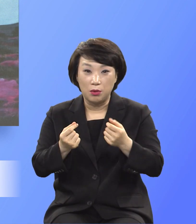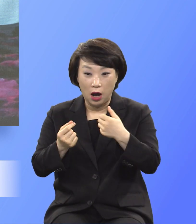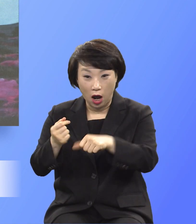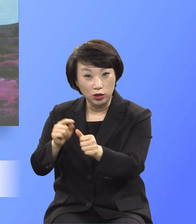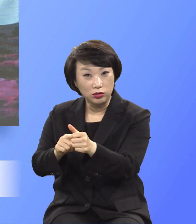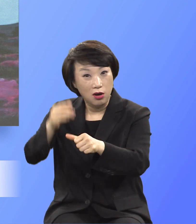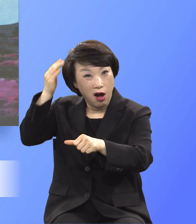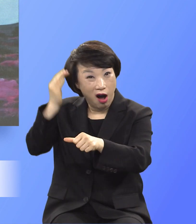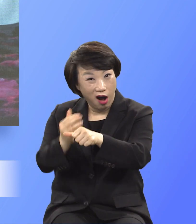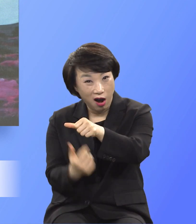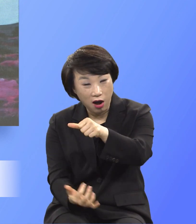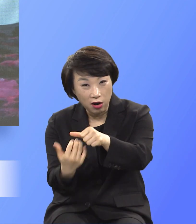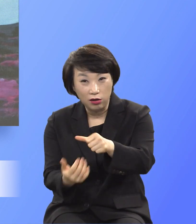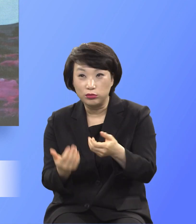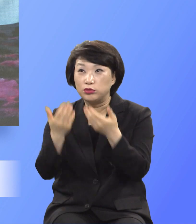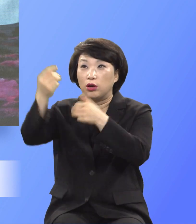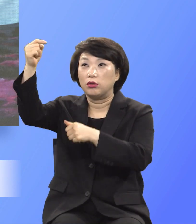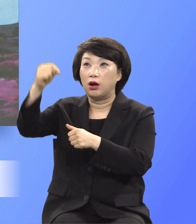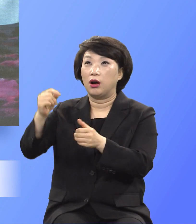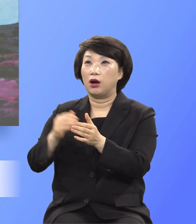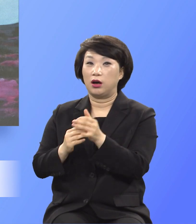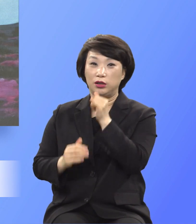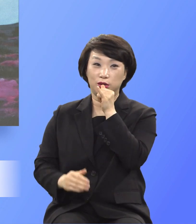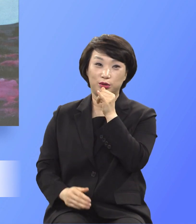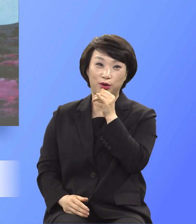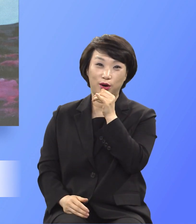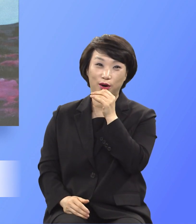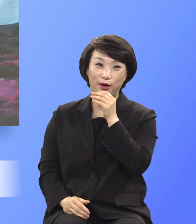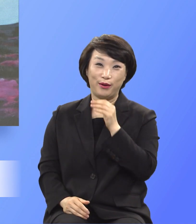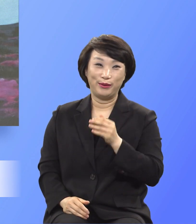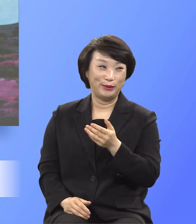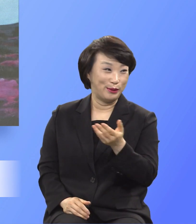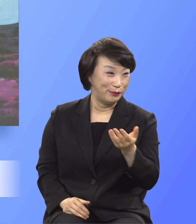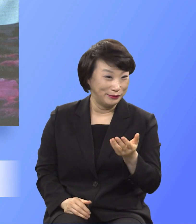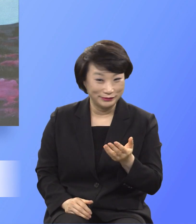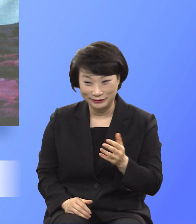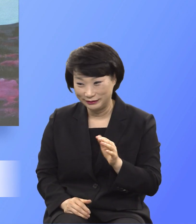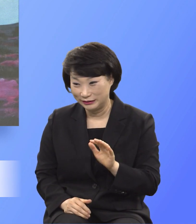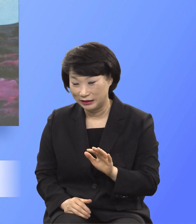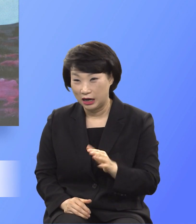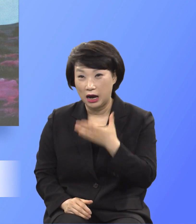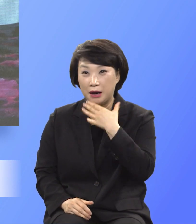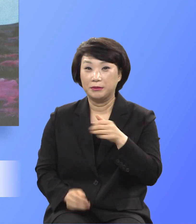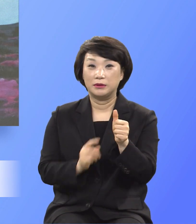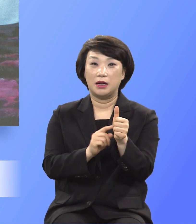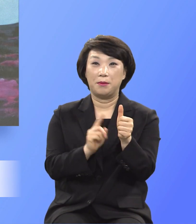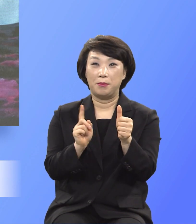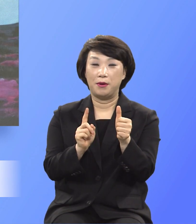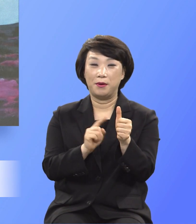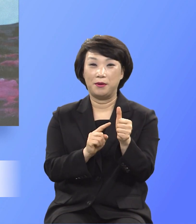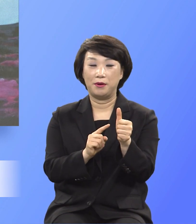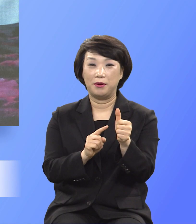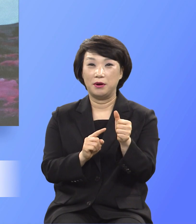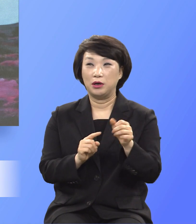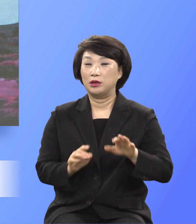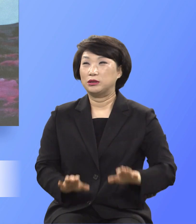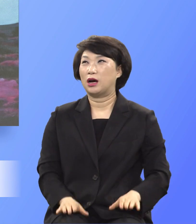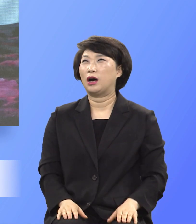번제를 드리라는 것입니다 그러자 아브라함은 자신의 독자